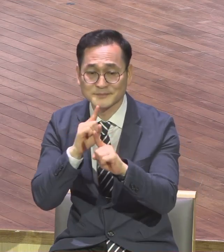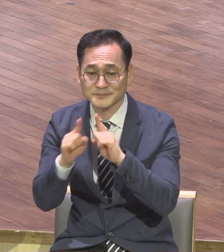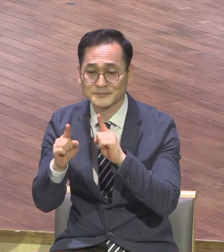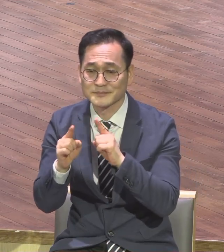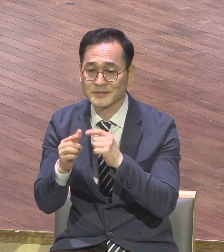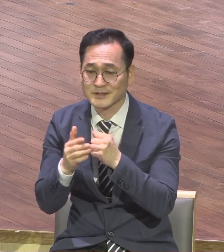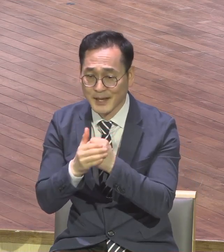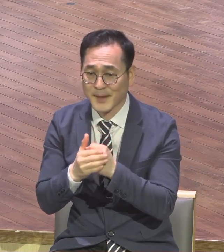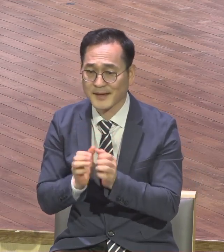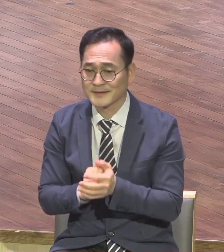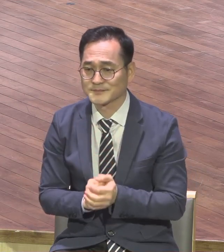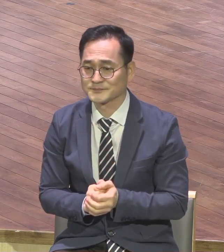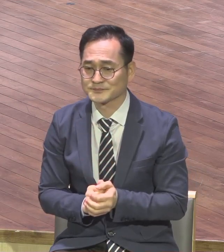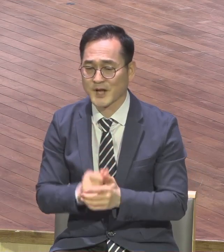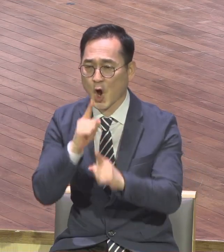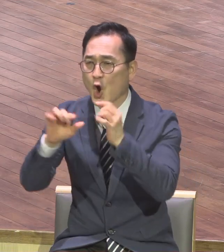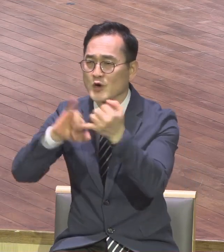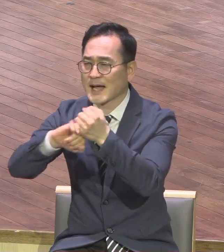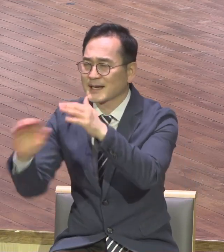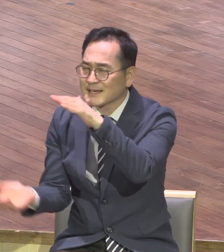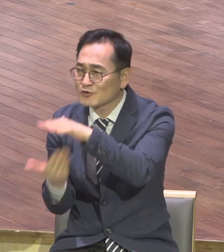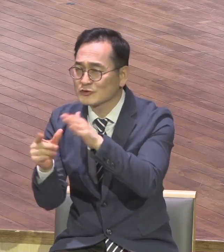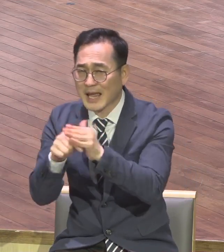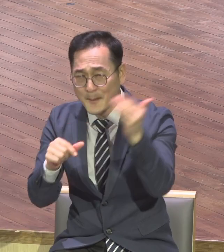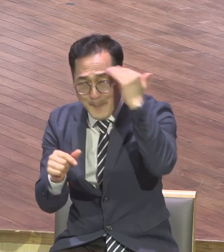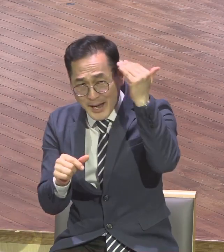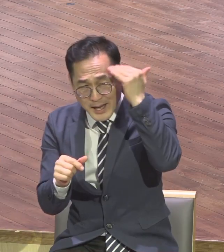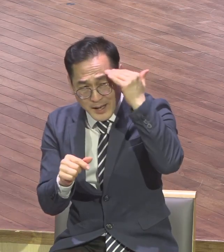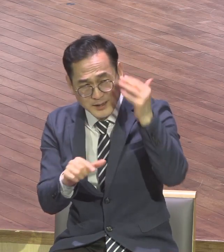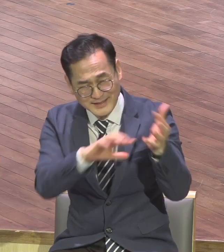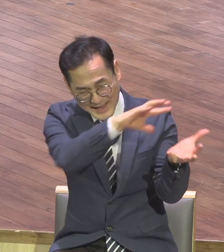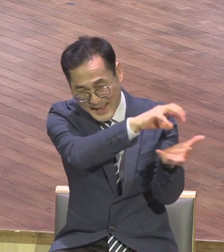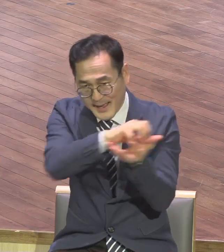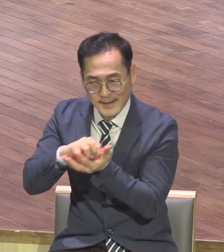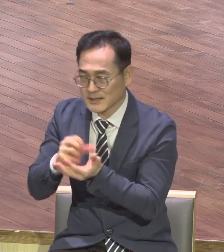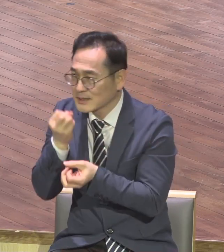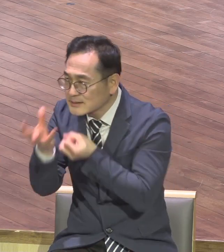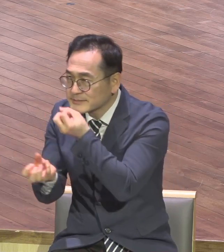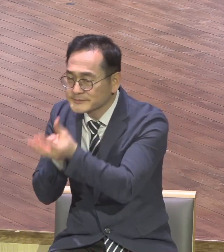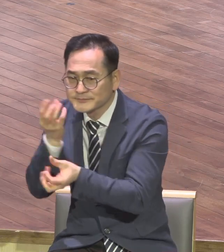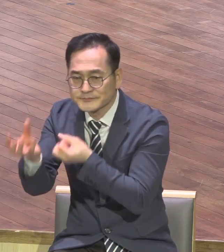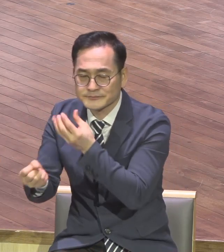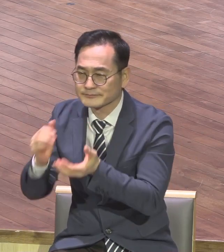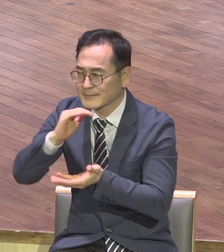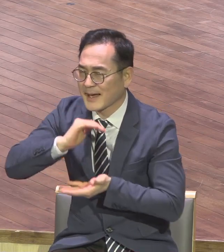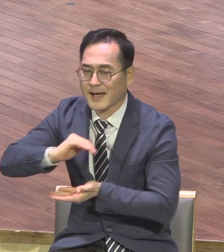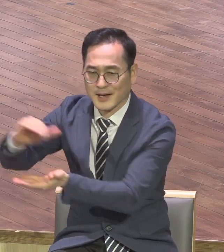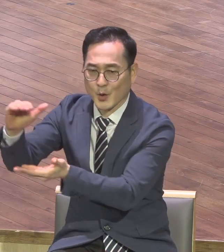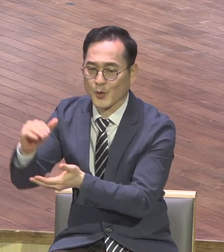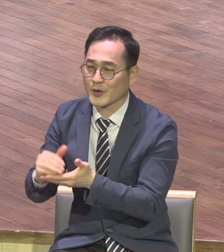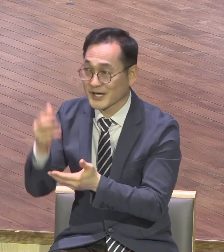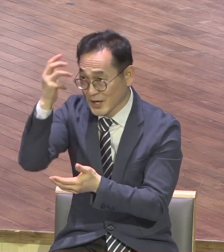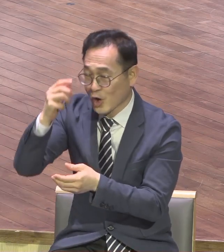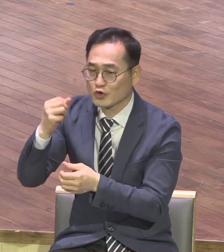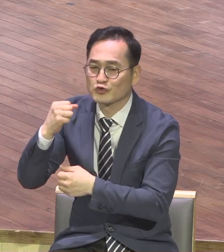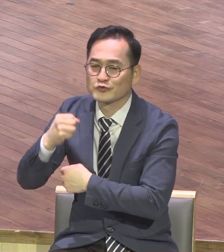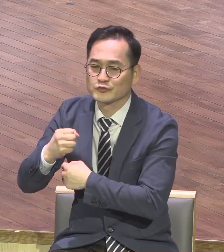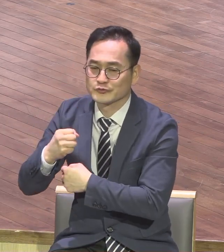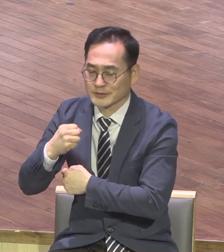수입받는데 방해되는 것 모든 것 다 완전히 내려놓고 하나님의 완전 영육관의 자유함을 허락하여